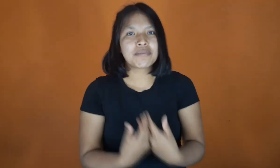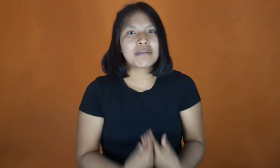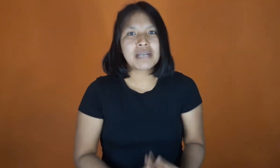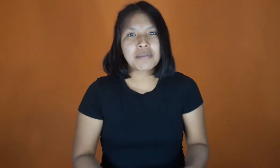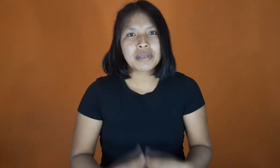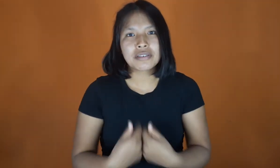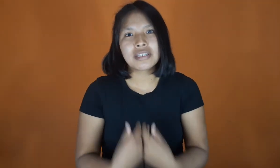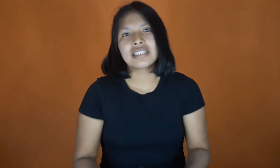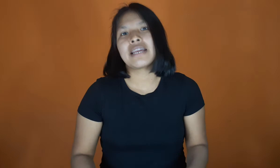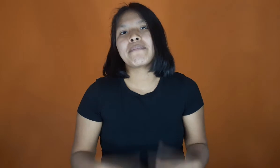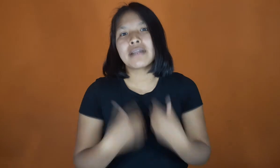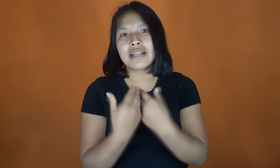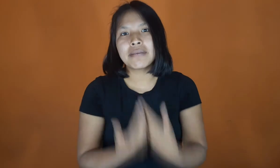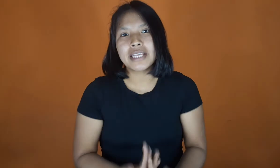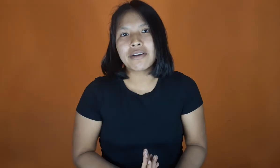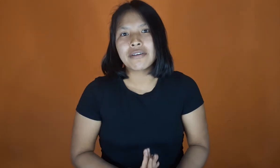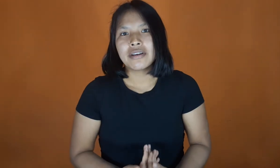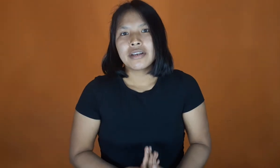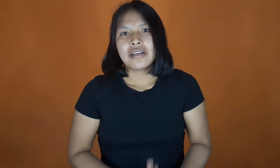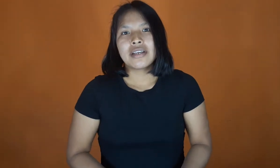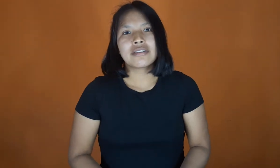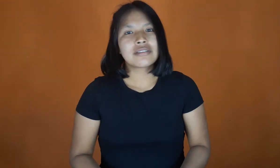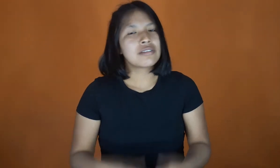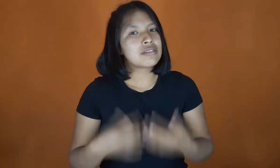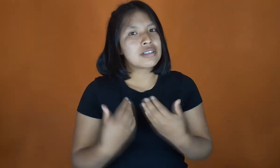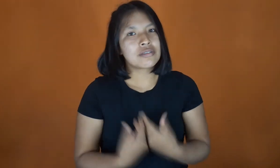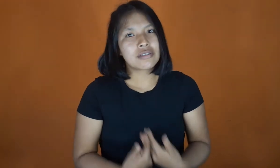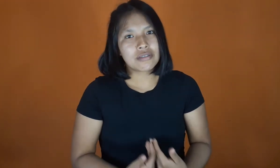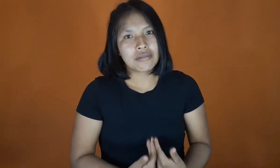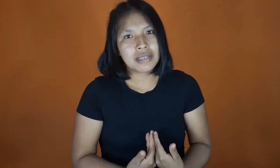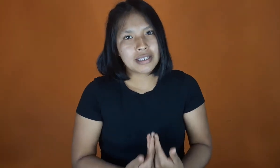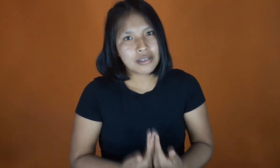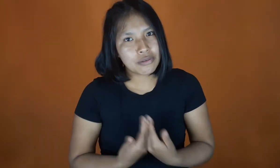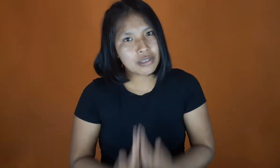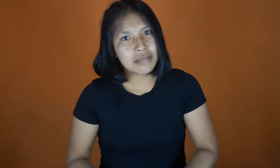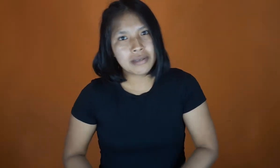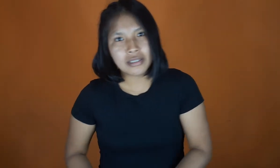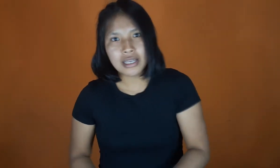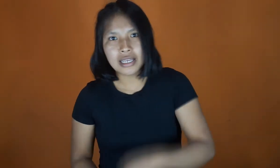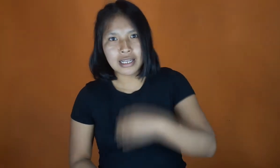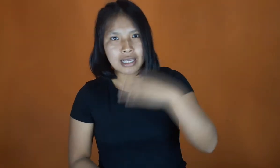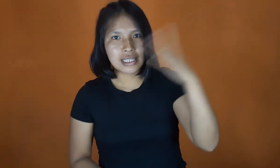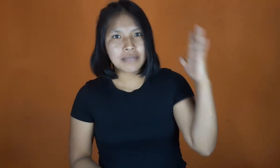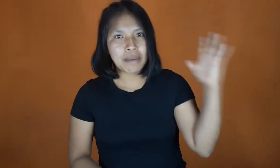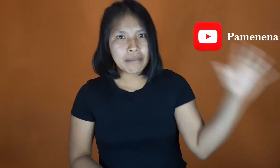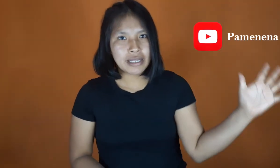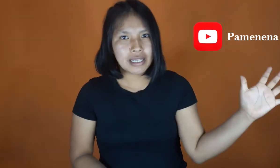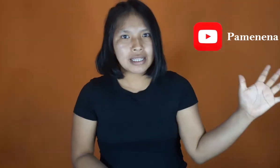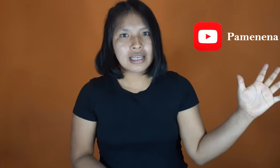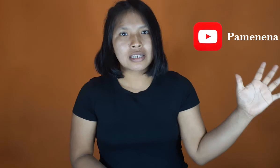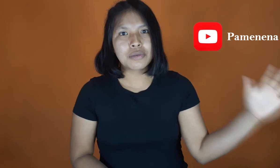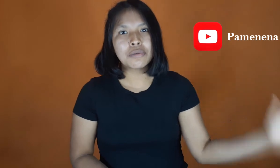primeras personas en ver el video. Entonces no se olviden de suscribirse en el canal Pame Nena que es YouTube.